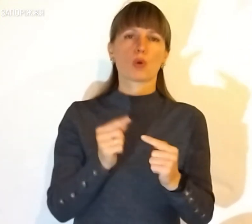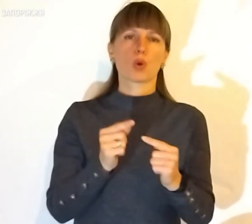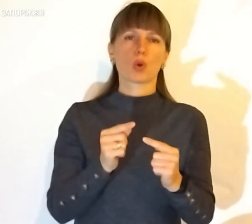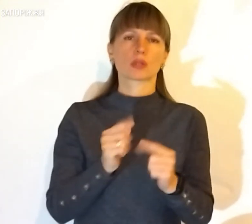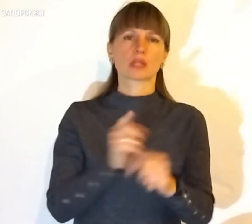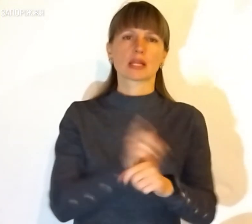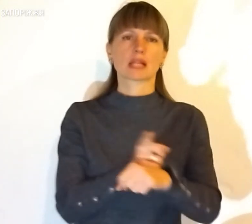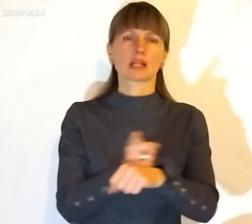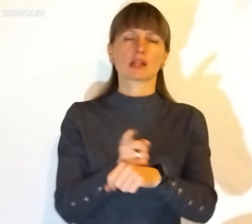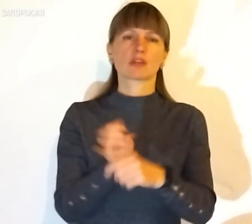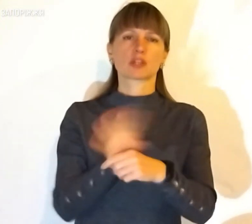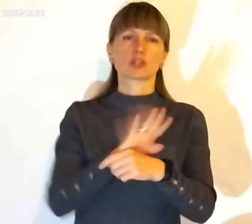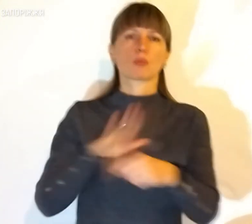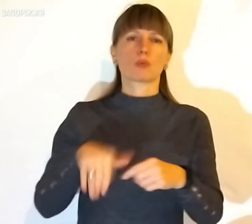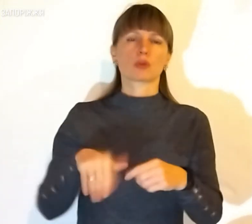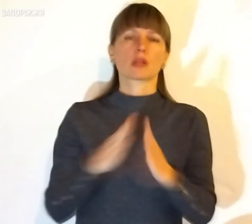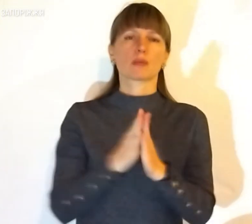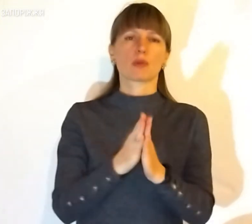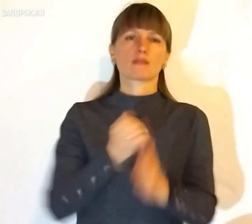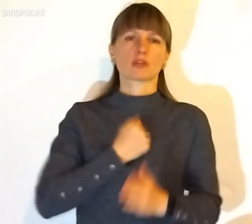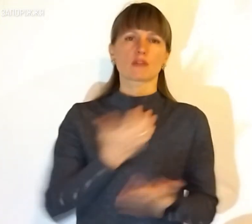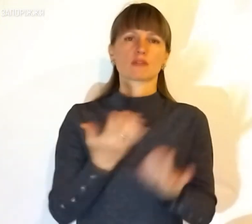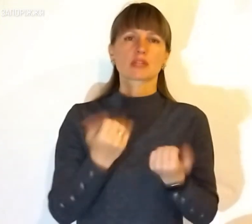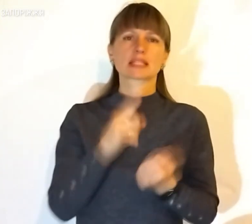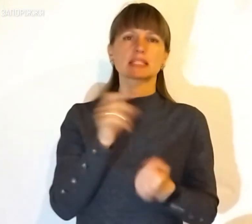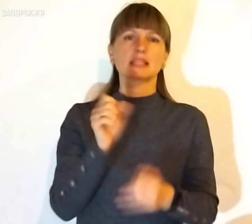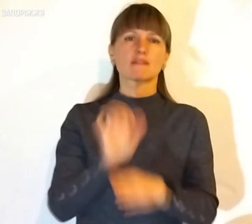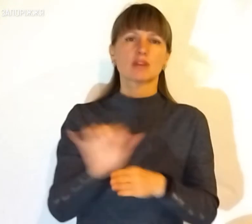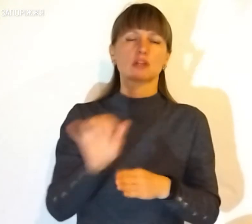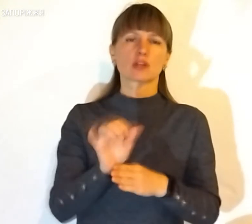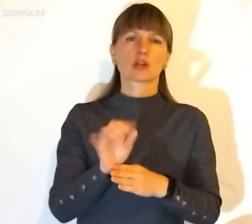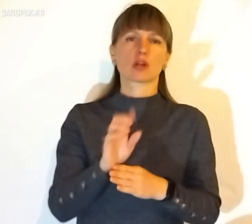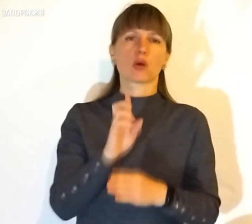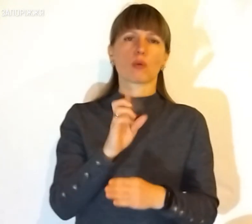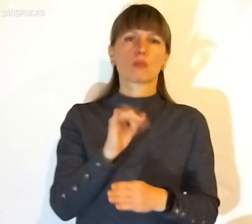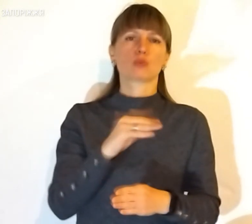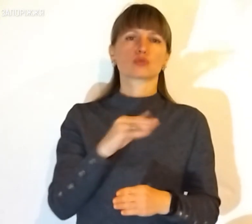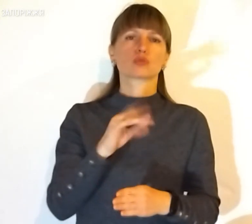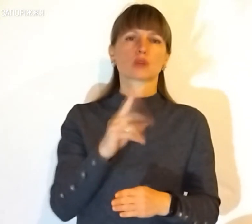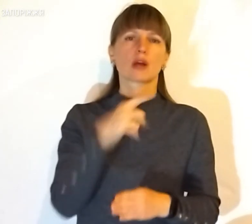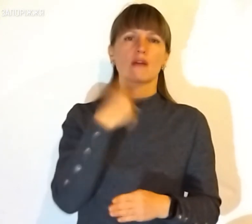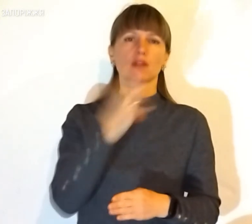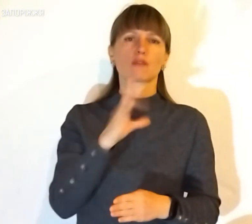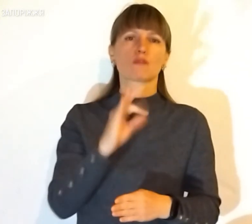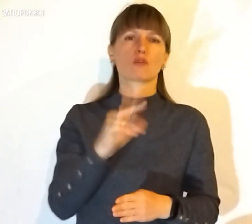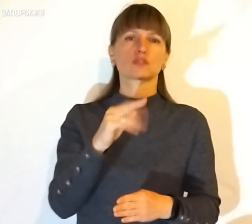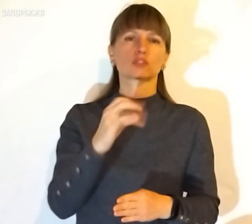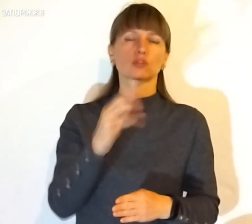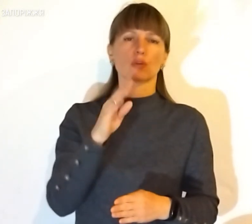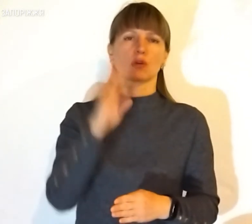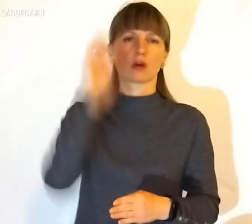їжі. Потім на прохання військових взялись за виготовлення буржує, каже Геннадій Вовченко. Ребятам холодно, тому